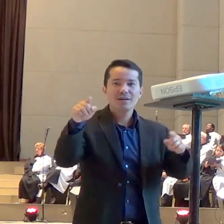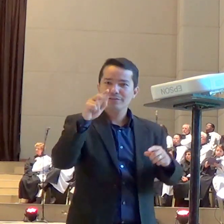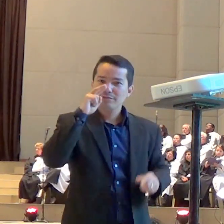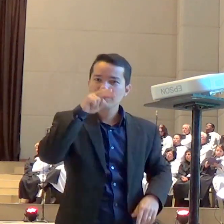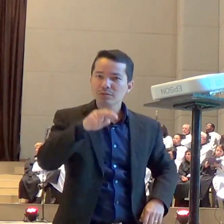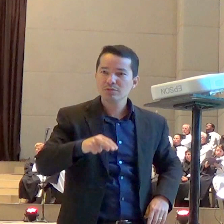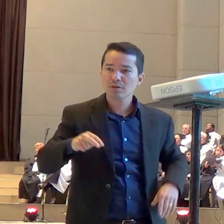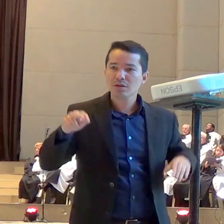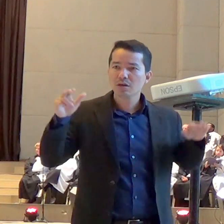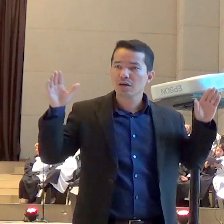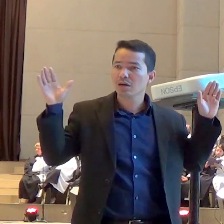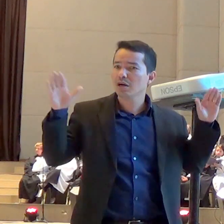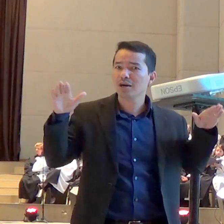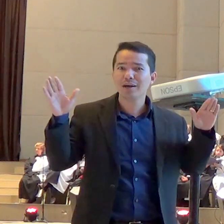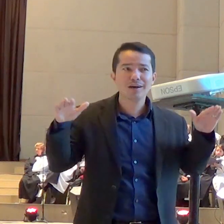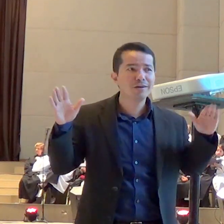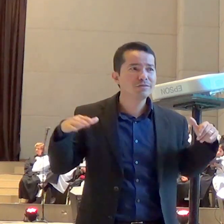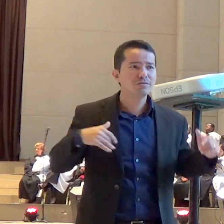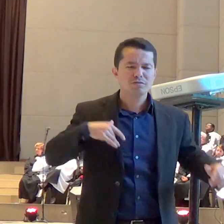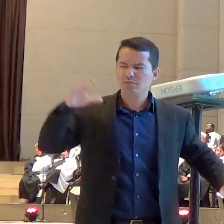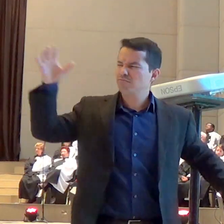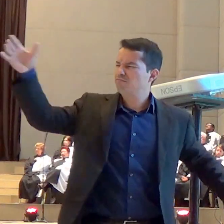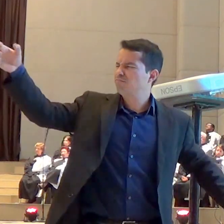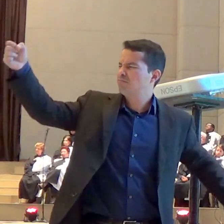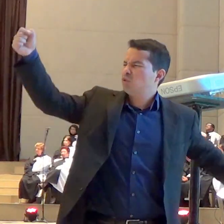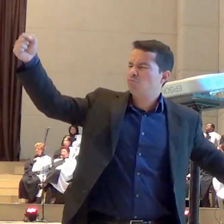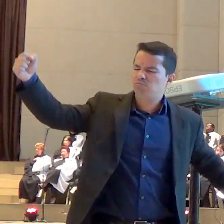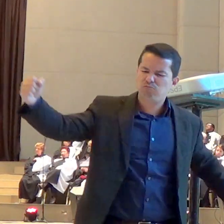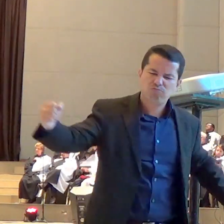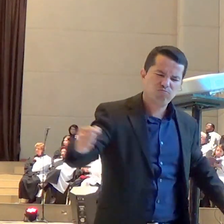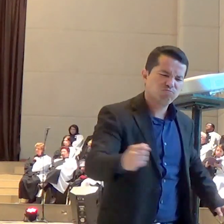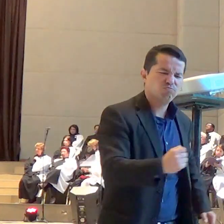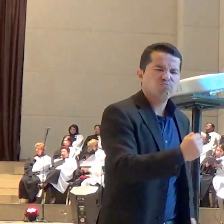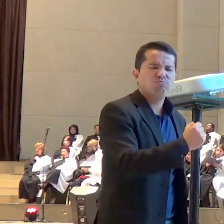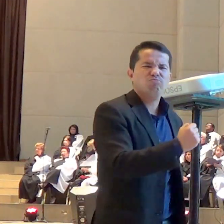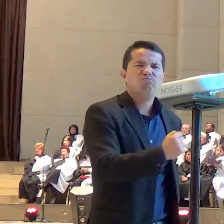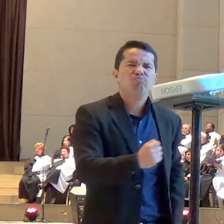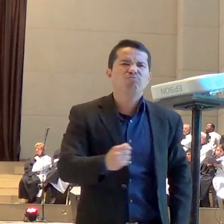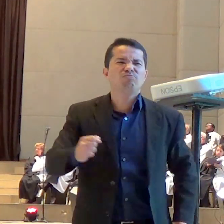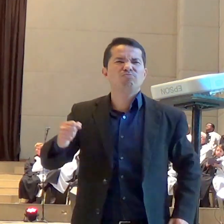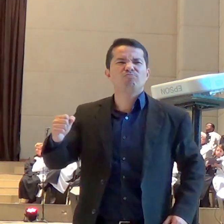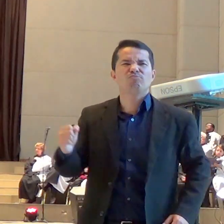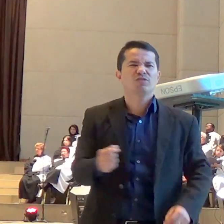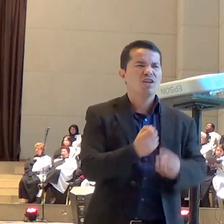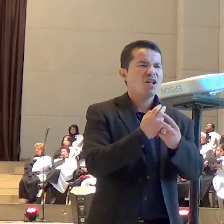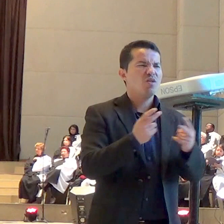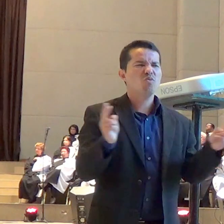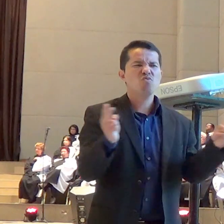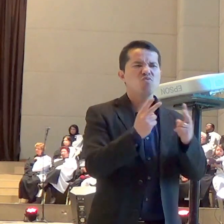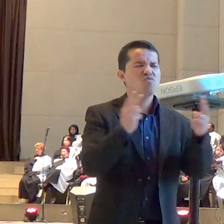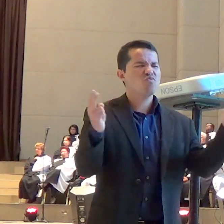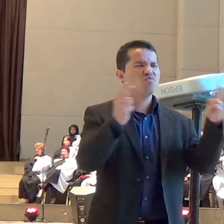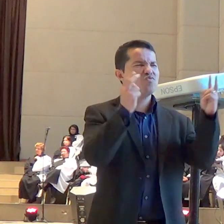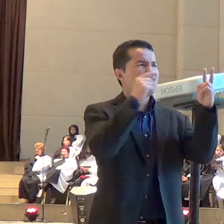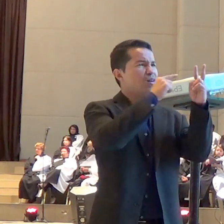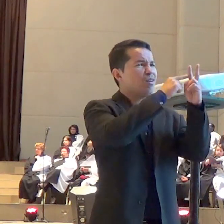que os anjos estão carregando as orações nas salvas de prata com incenso